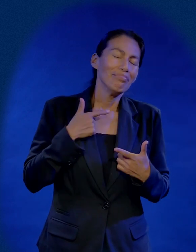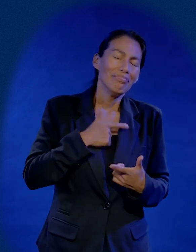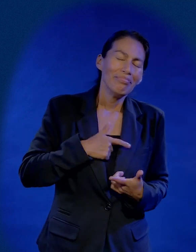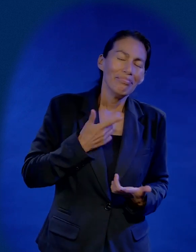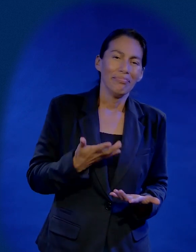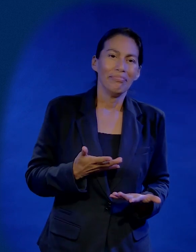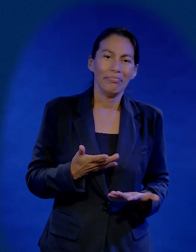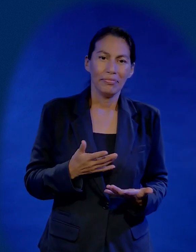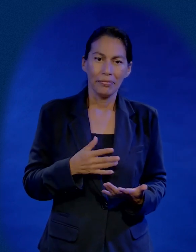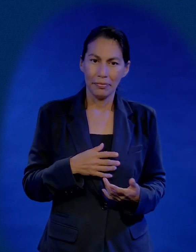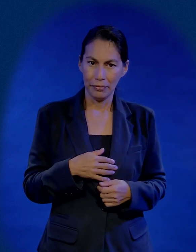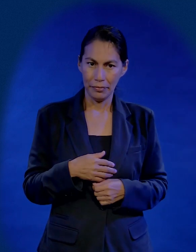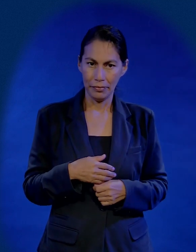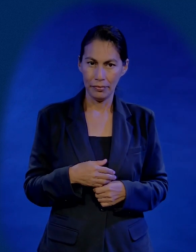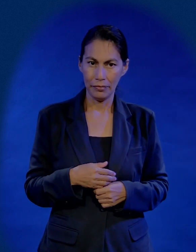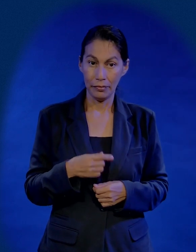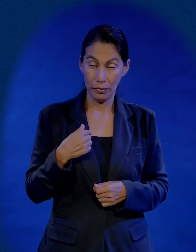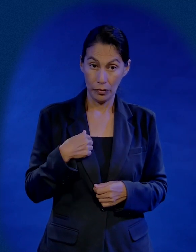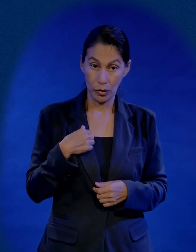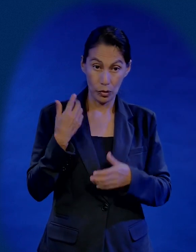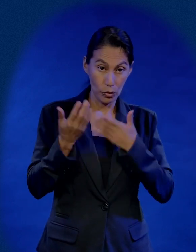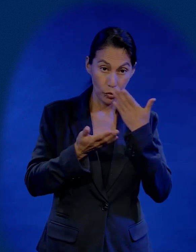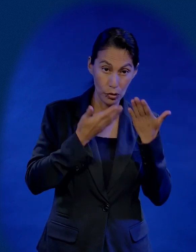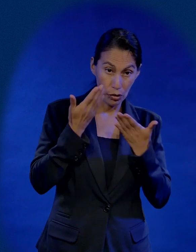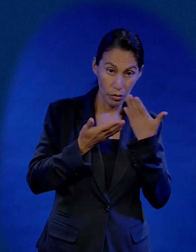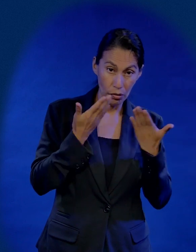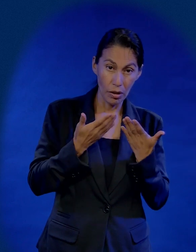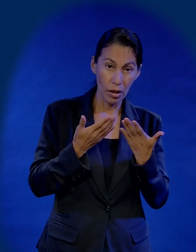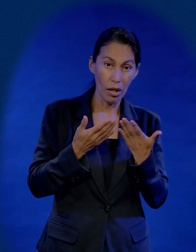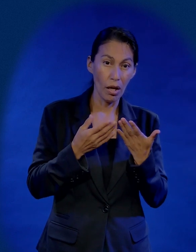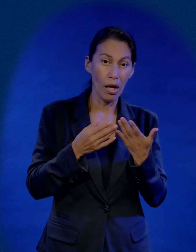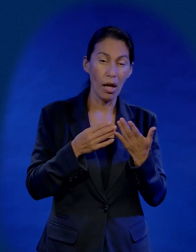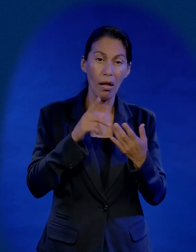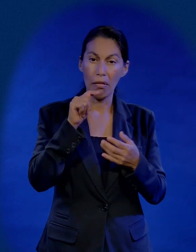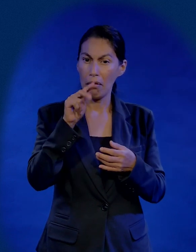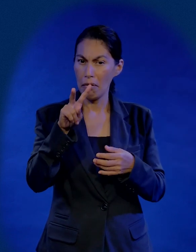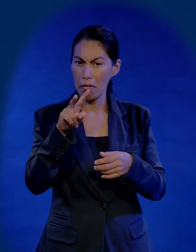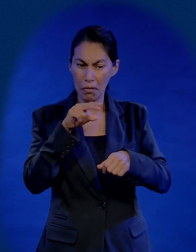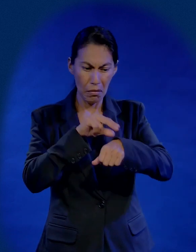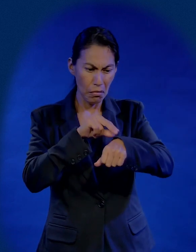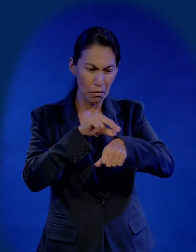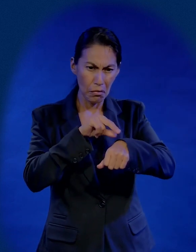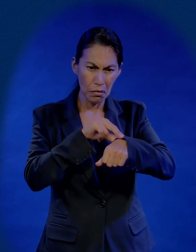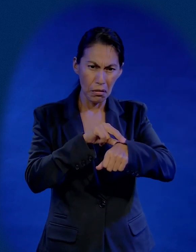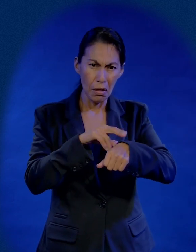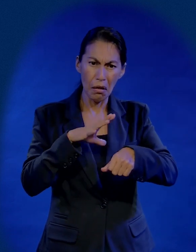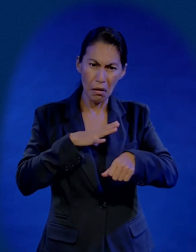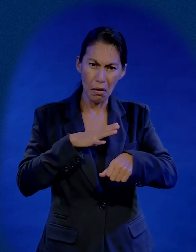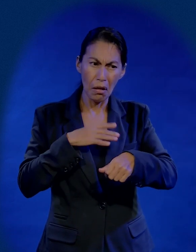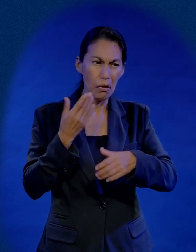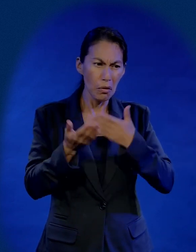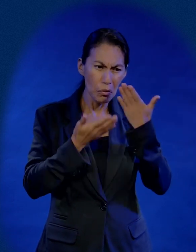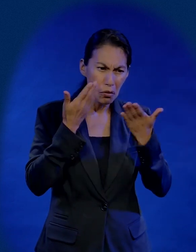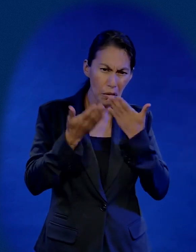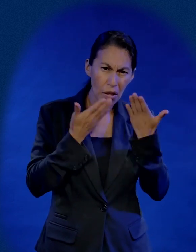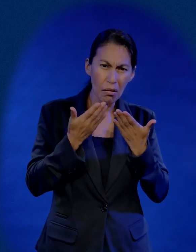esa era mi pasión y mi gusto me aventaba todas las series de médicos que había en la televisión de ese entonces